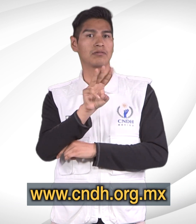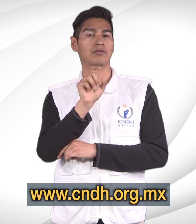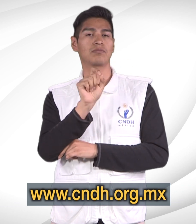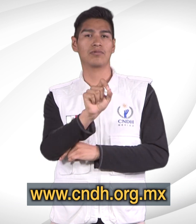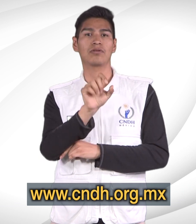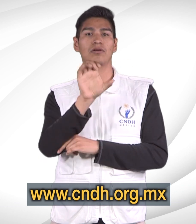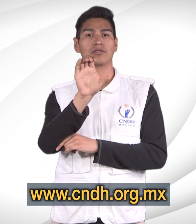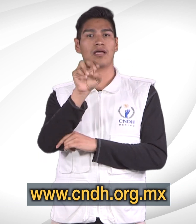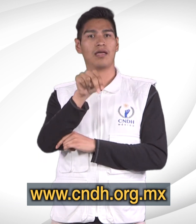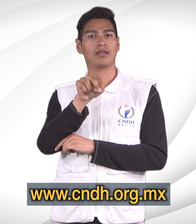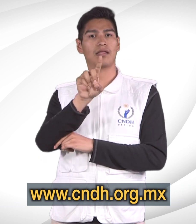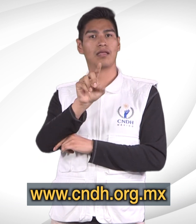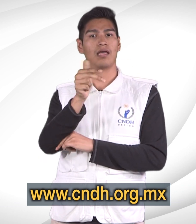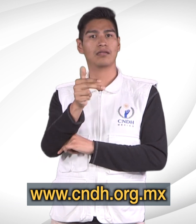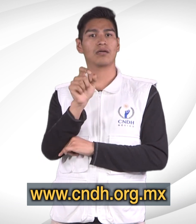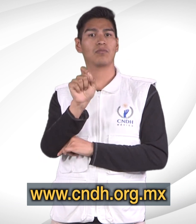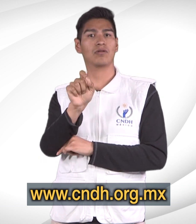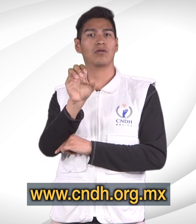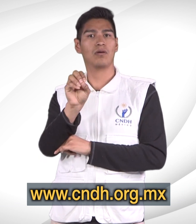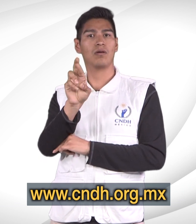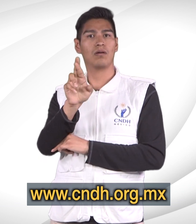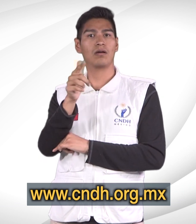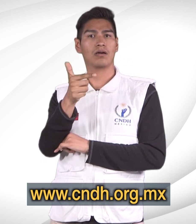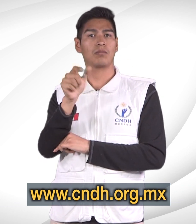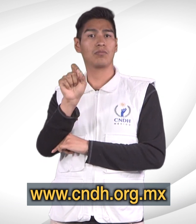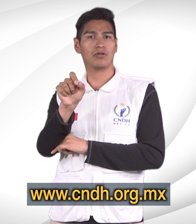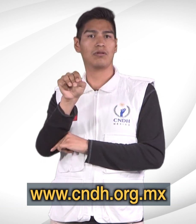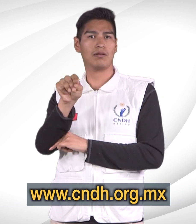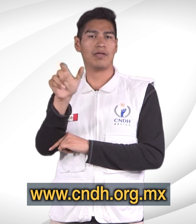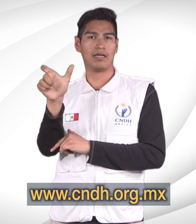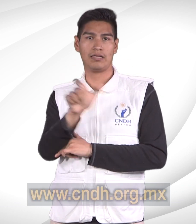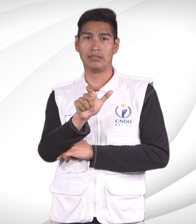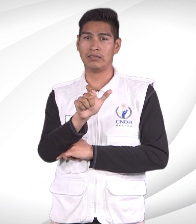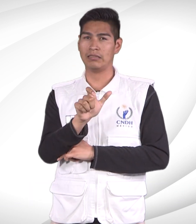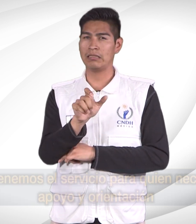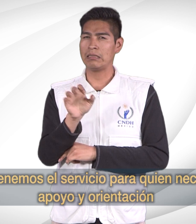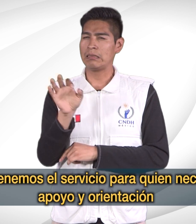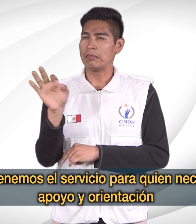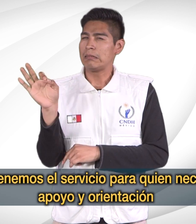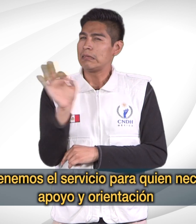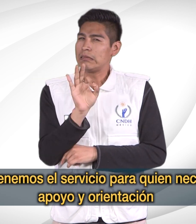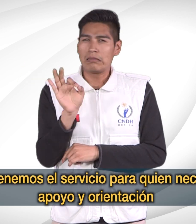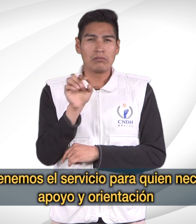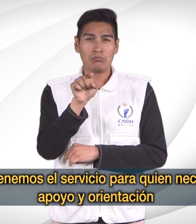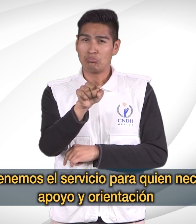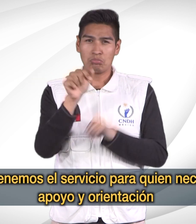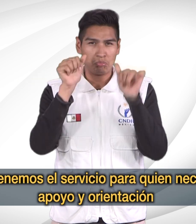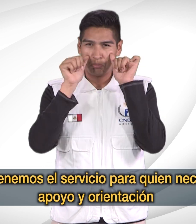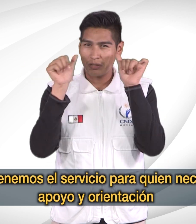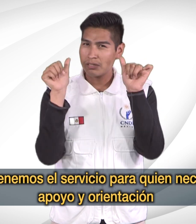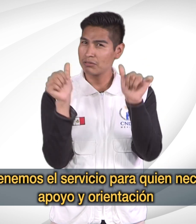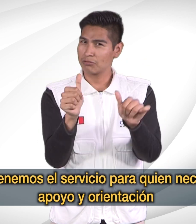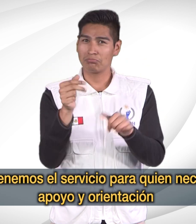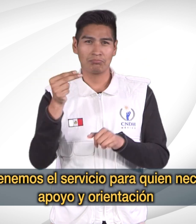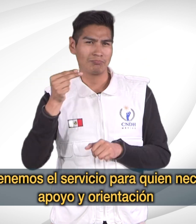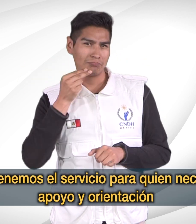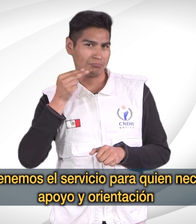.cndh.org.mx. Mantenemos el servicio para quien necesita apoyo y